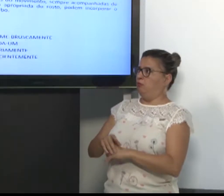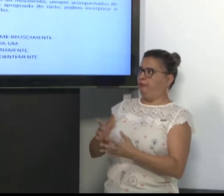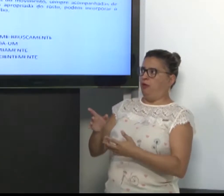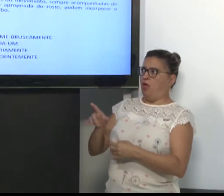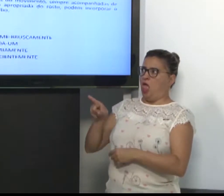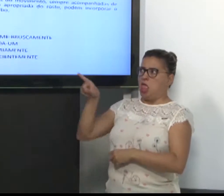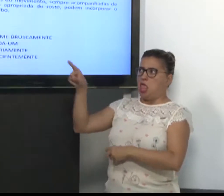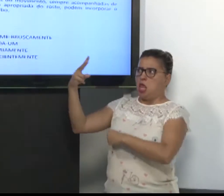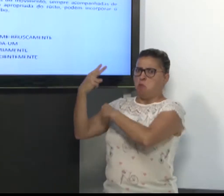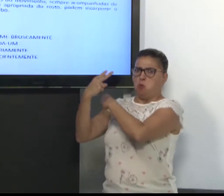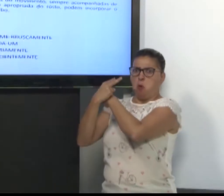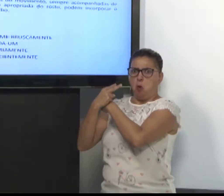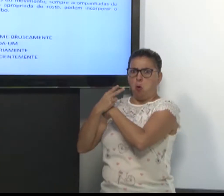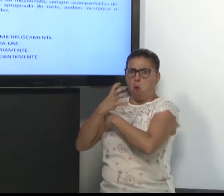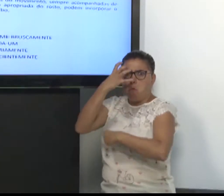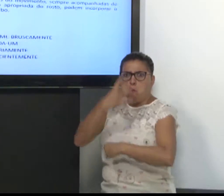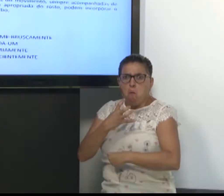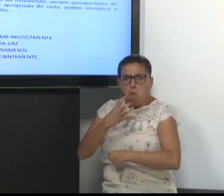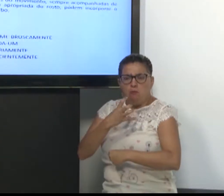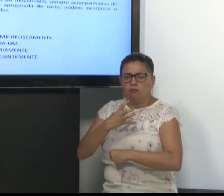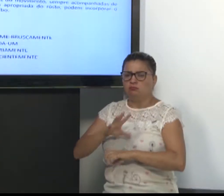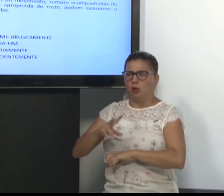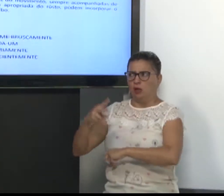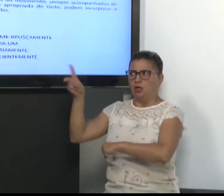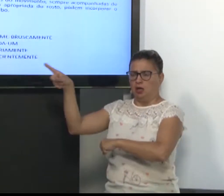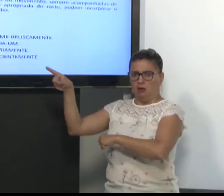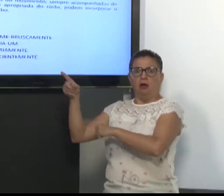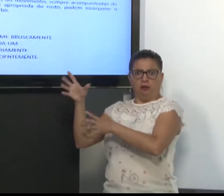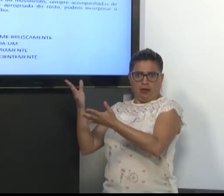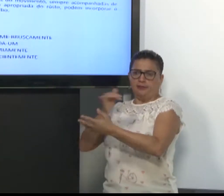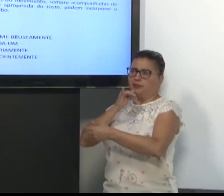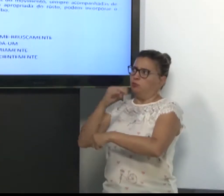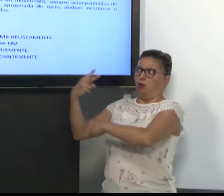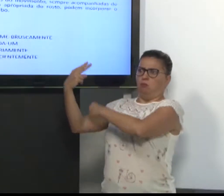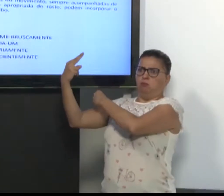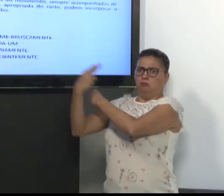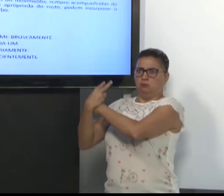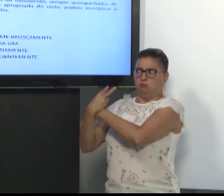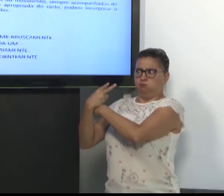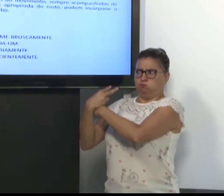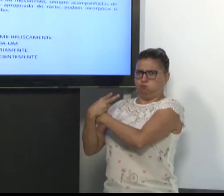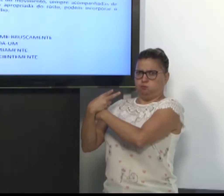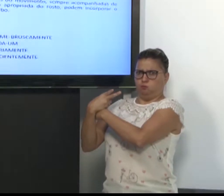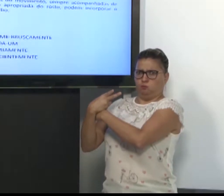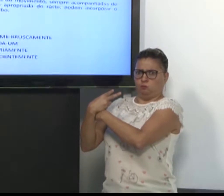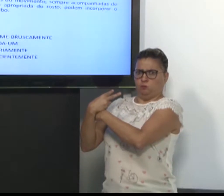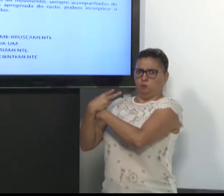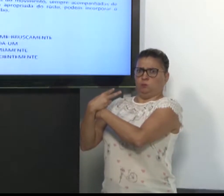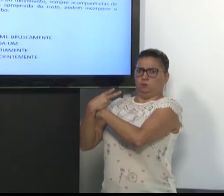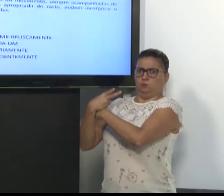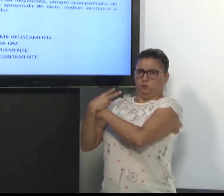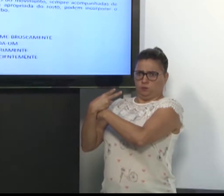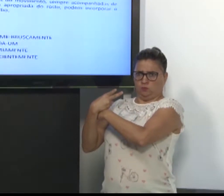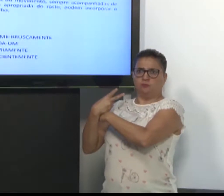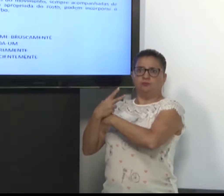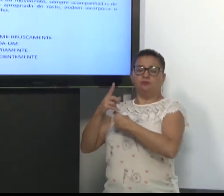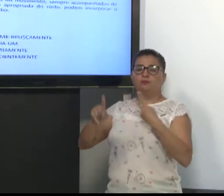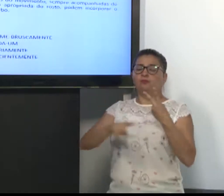Por exemplo. Ela me olhou com raiva. Não há necessidade. Basta usar a expressão.